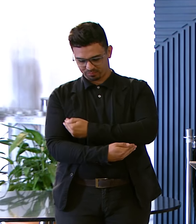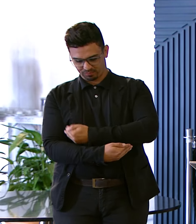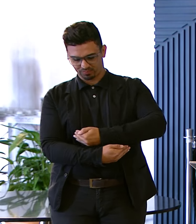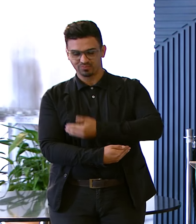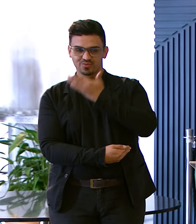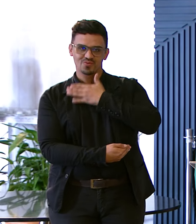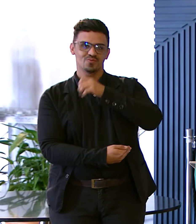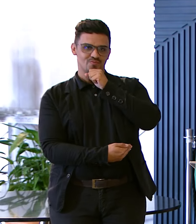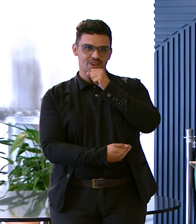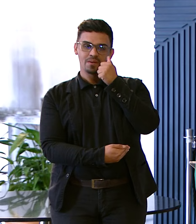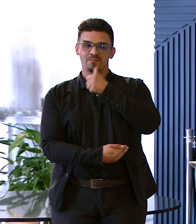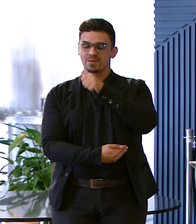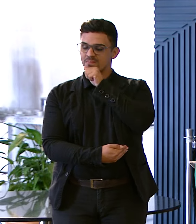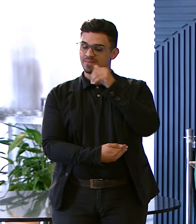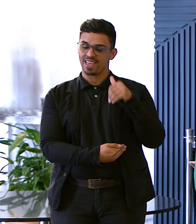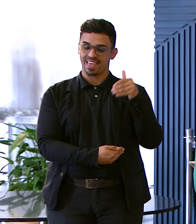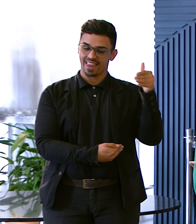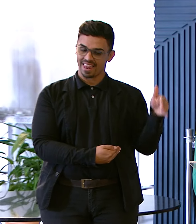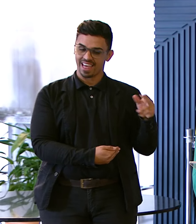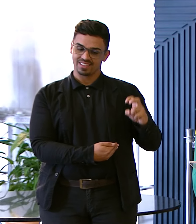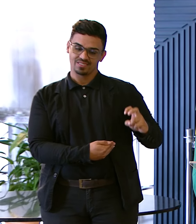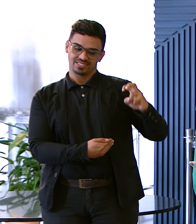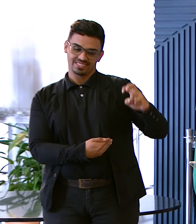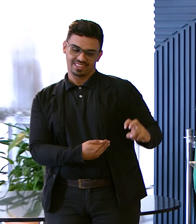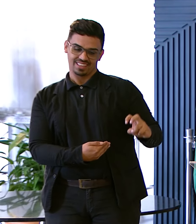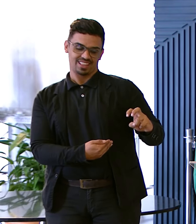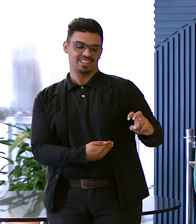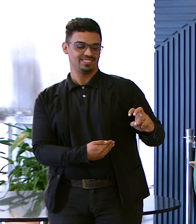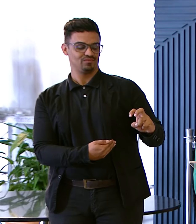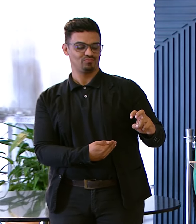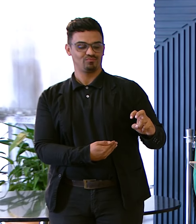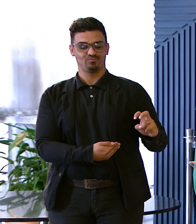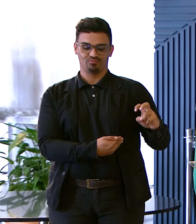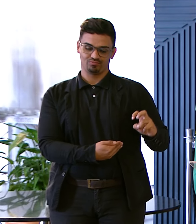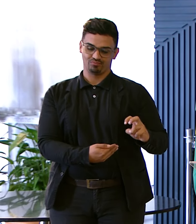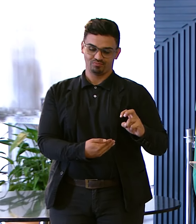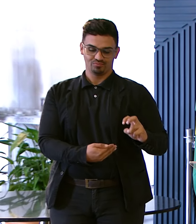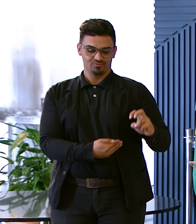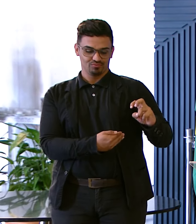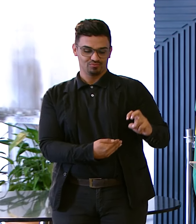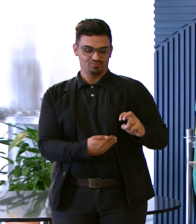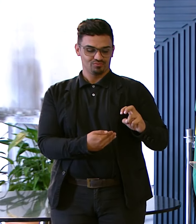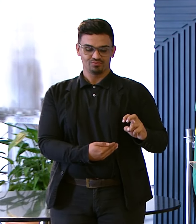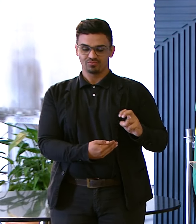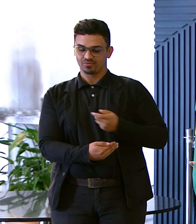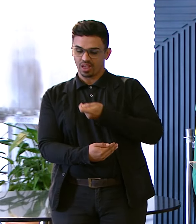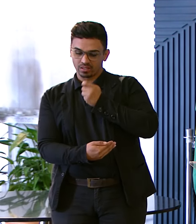vê Aquelas pessoas A mãe do lado A mãe do lado A mãe